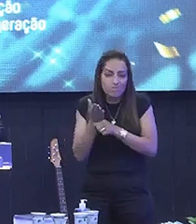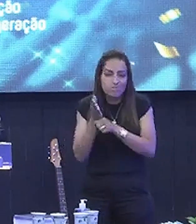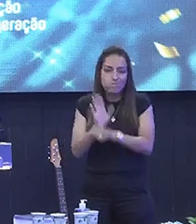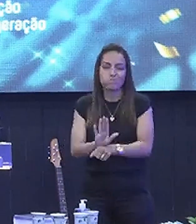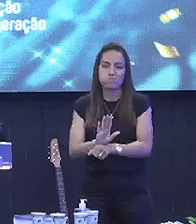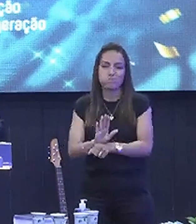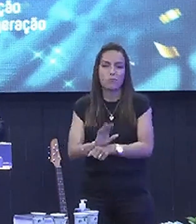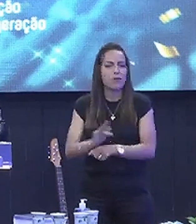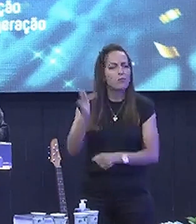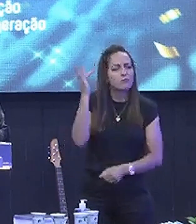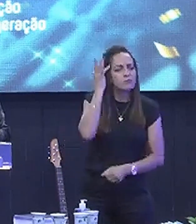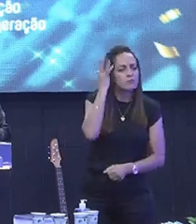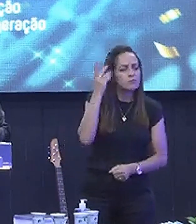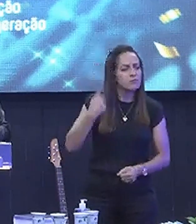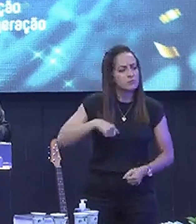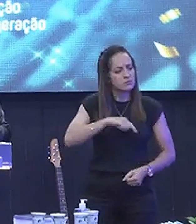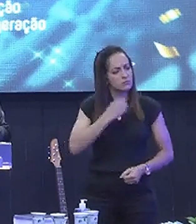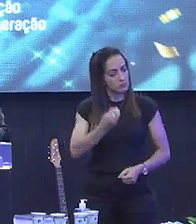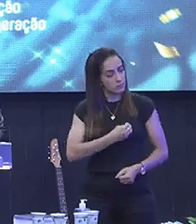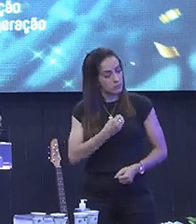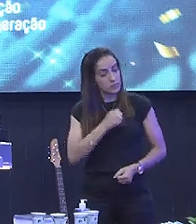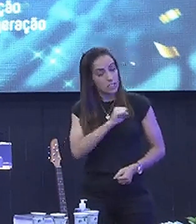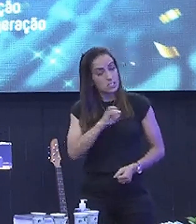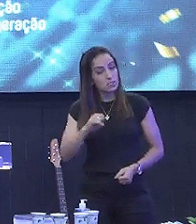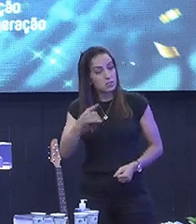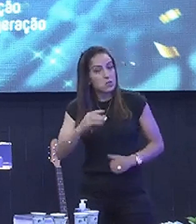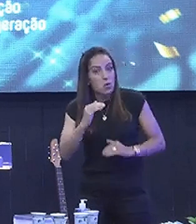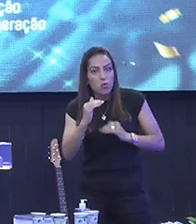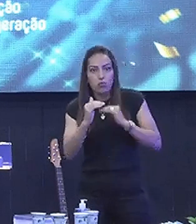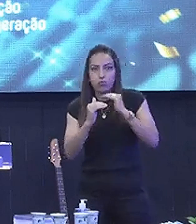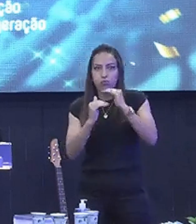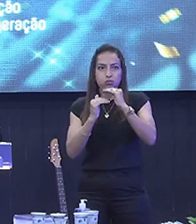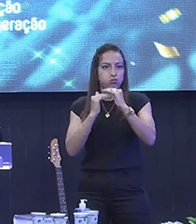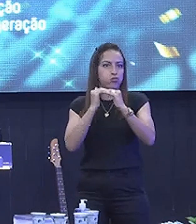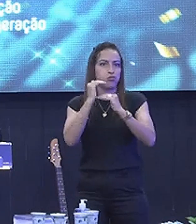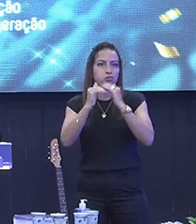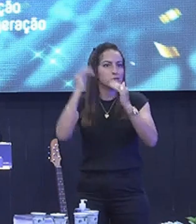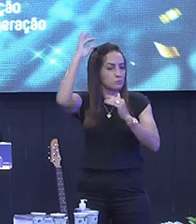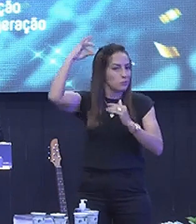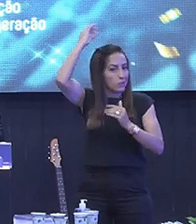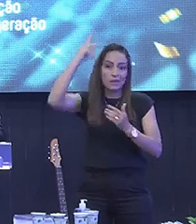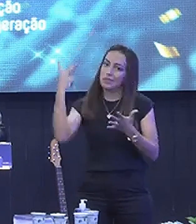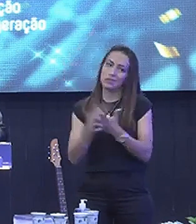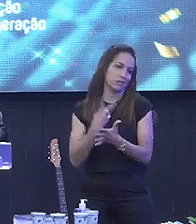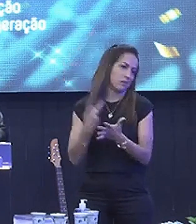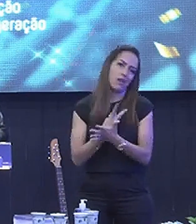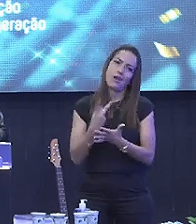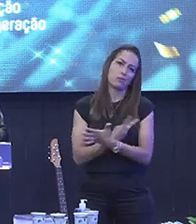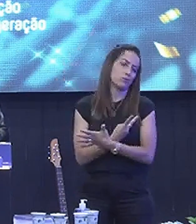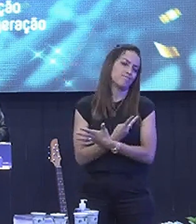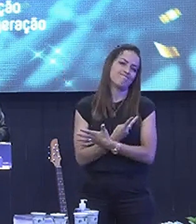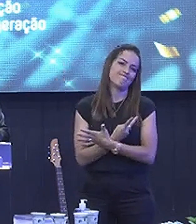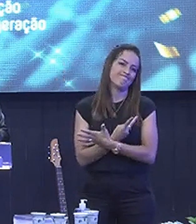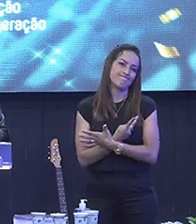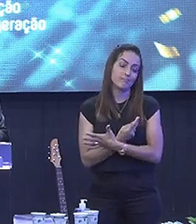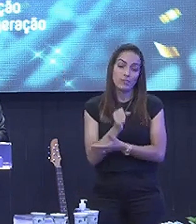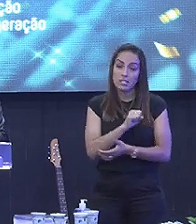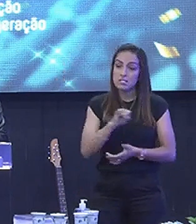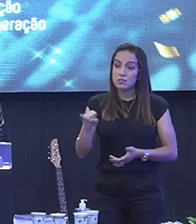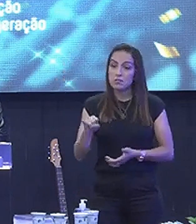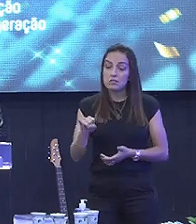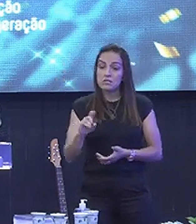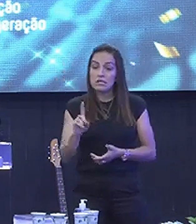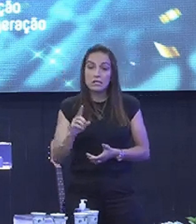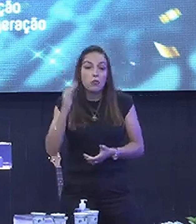para a maturidade da nossa vida Se você não cresce espiritualmente Tem alguma coisa errada, querido Se você